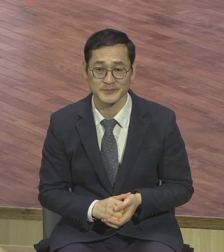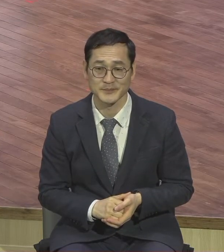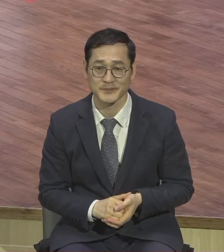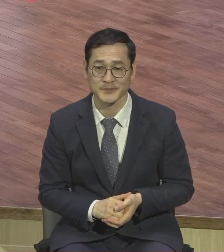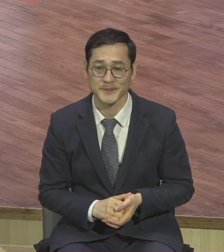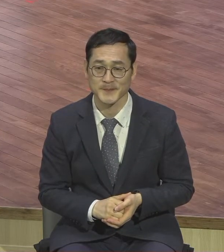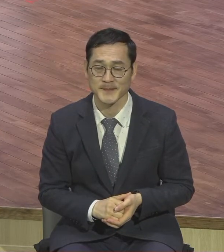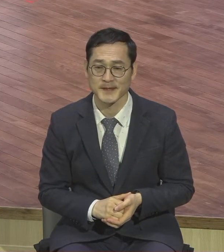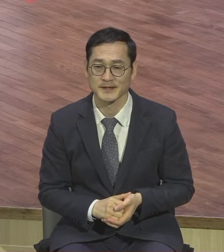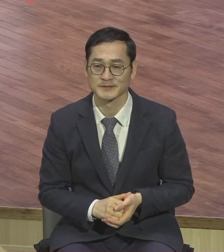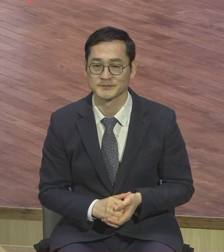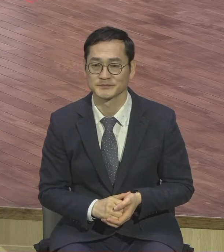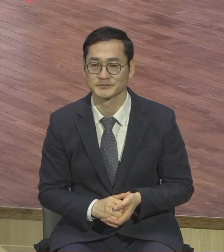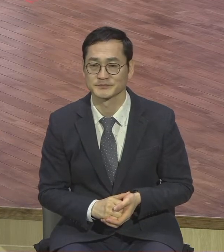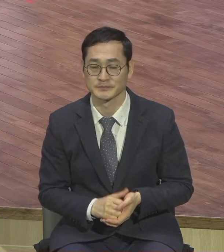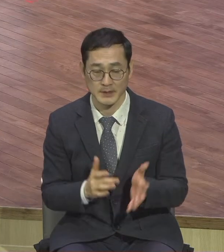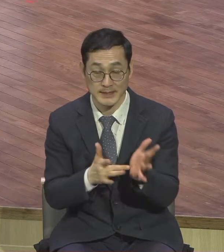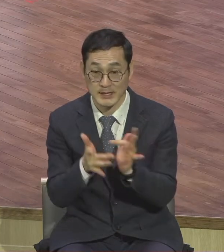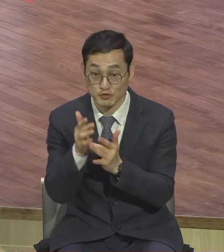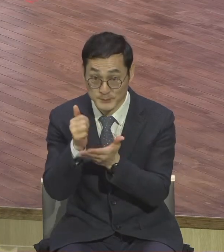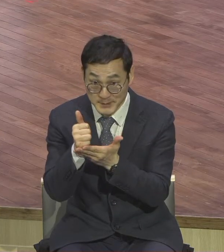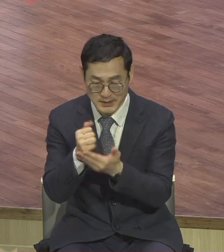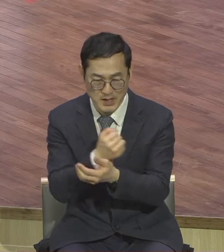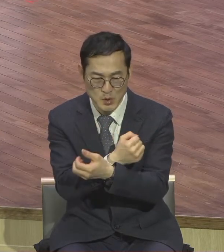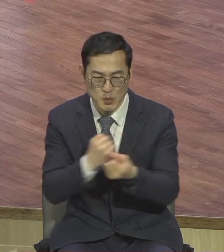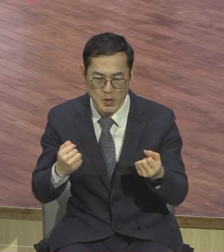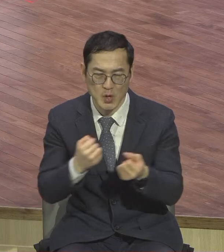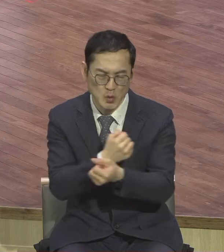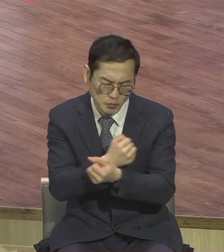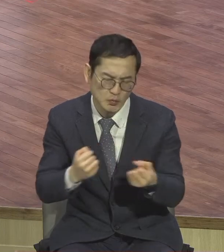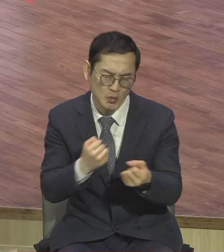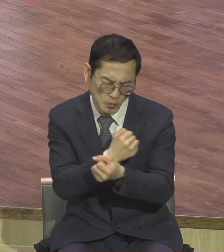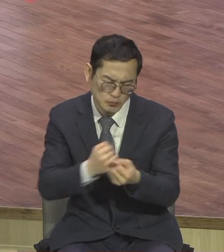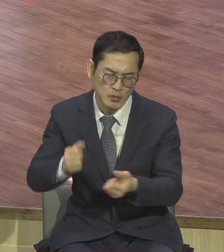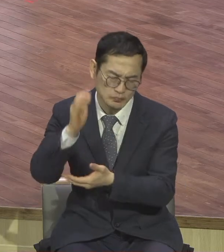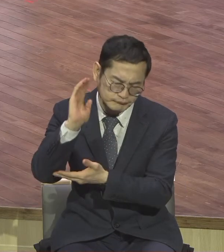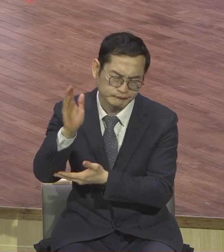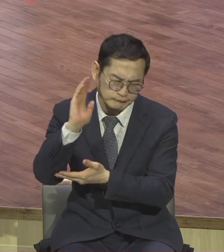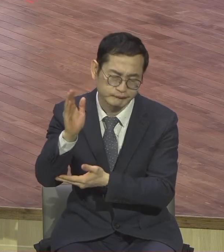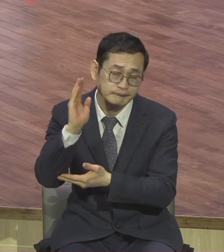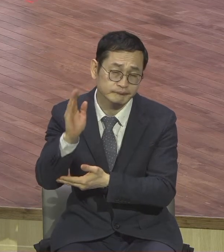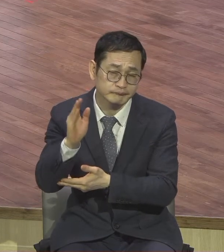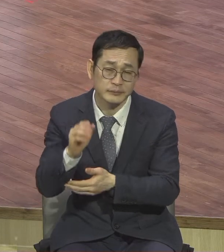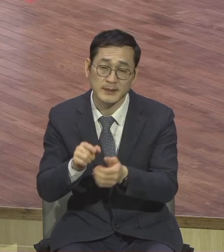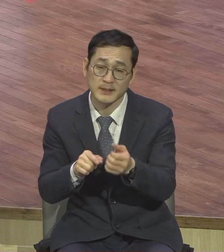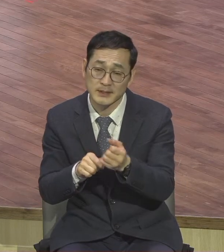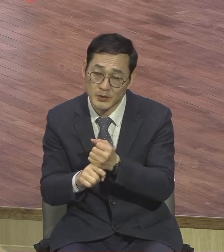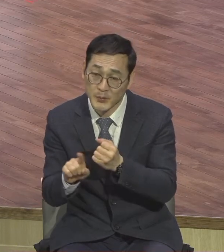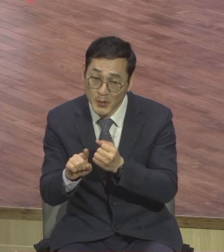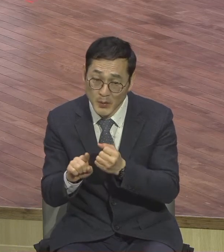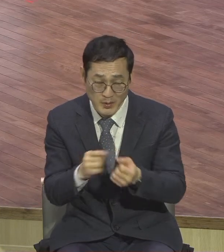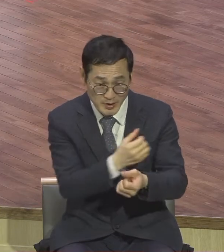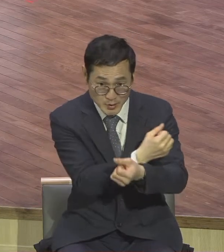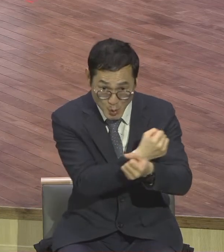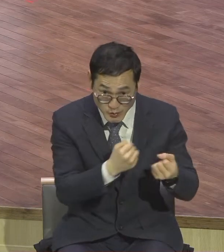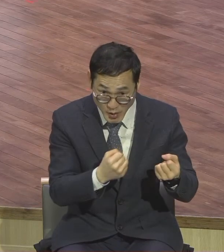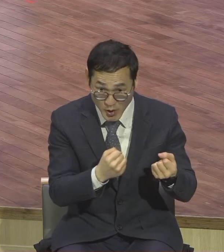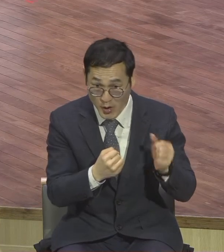예수님께서 이렇게 용서의 메시지를 전하는 이유는 용서가 주는 놀라운